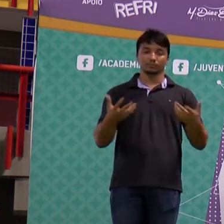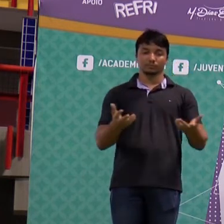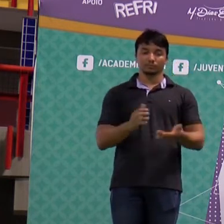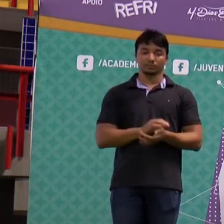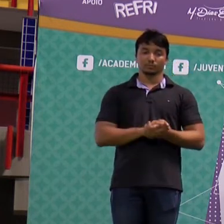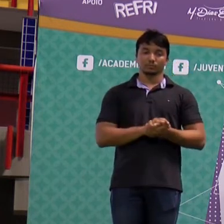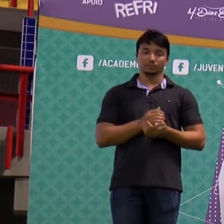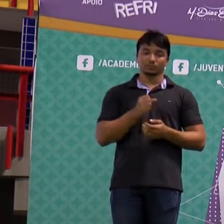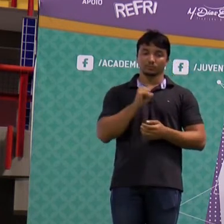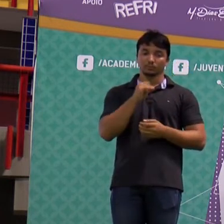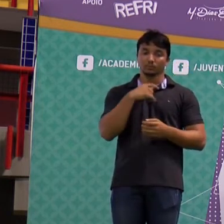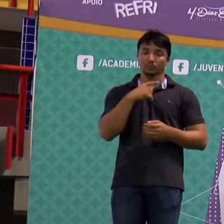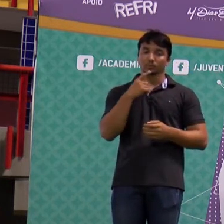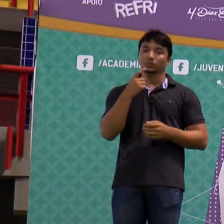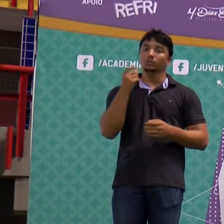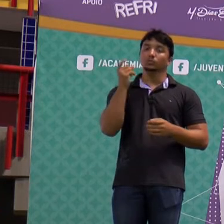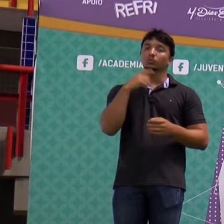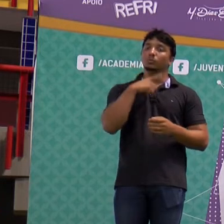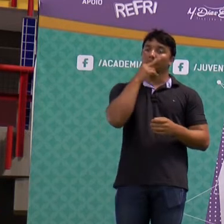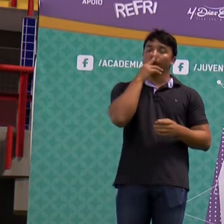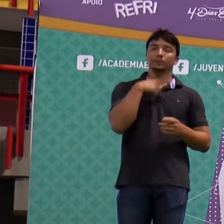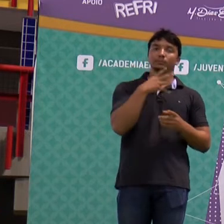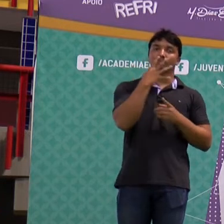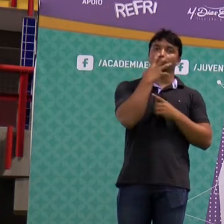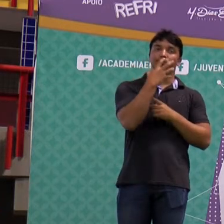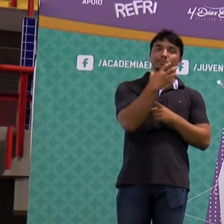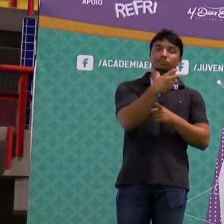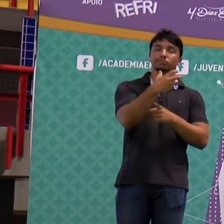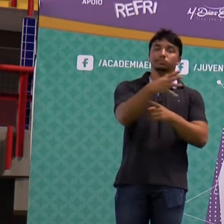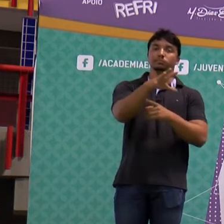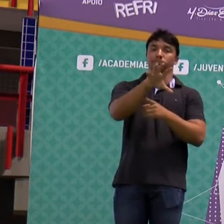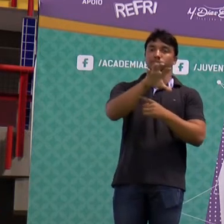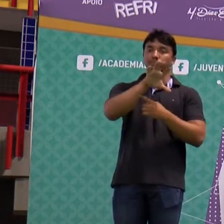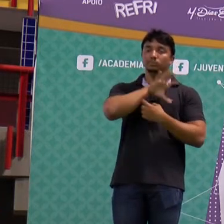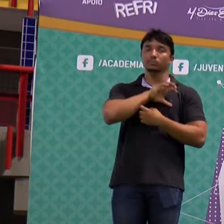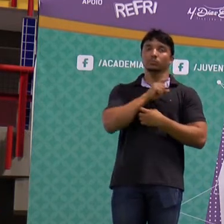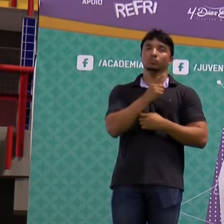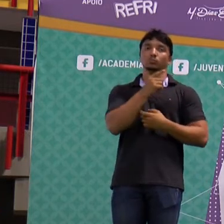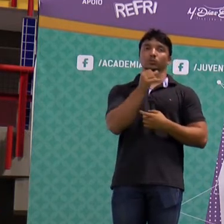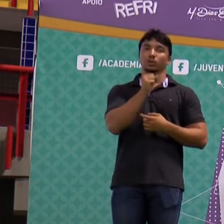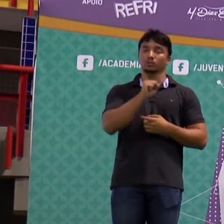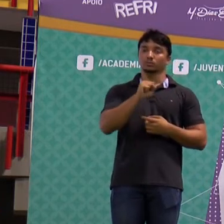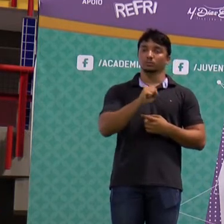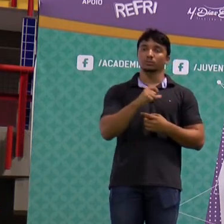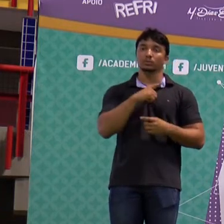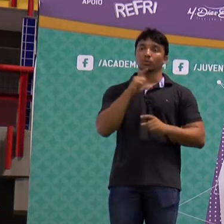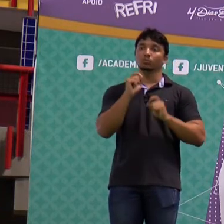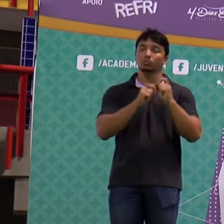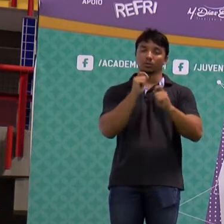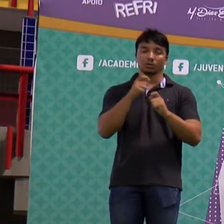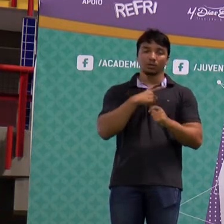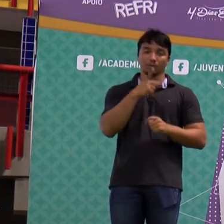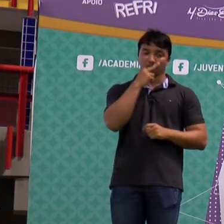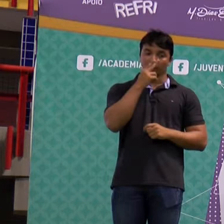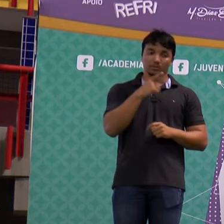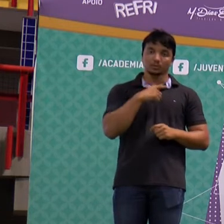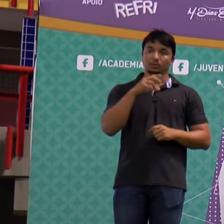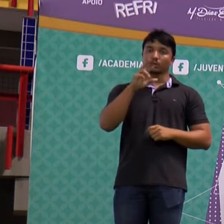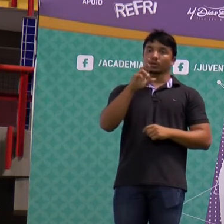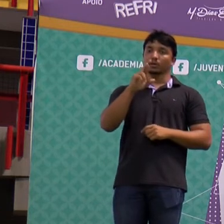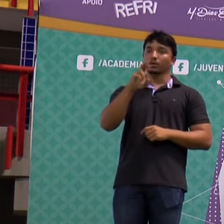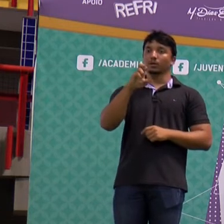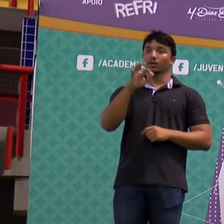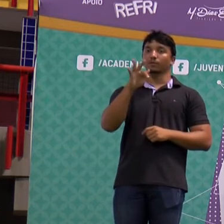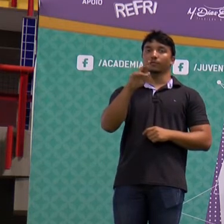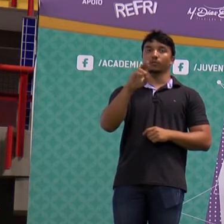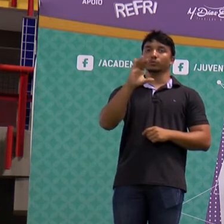se o som encontra o obstáculo e volta em menos de um décimo de segundo, a gente vai falar que você está tendo reforço.